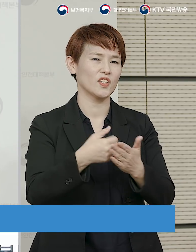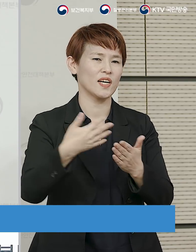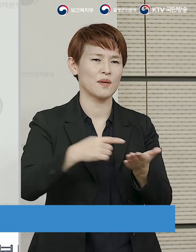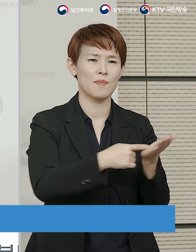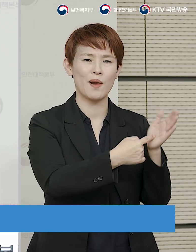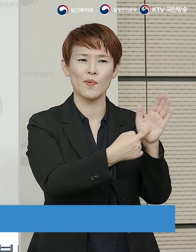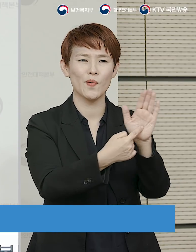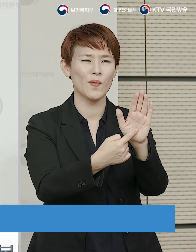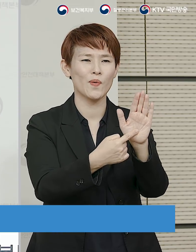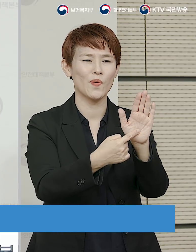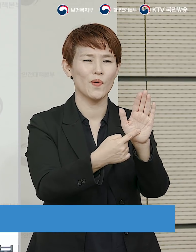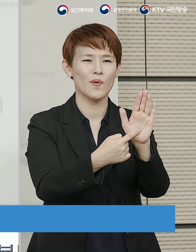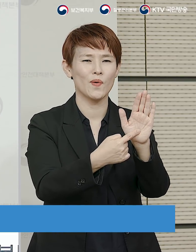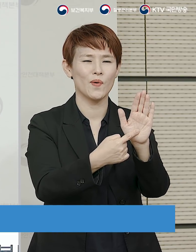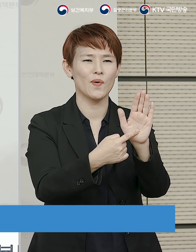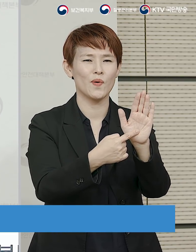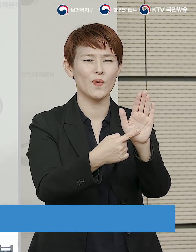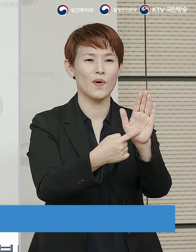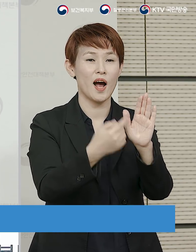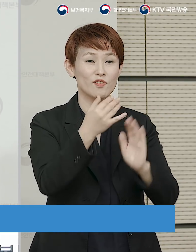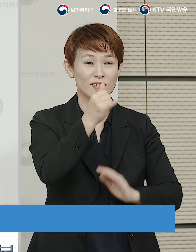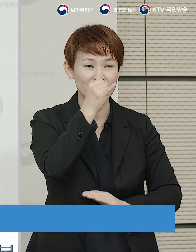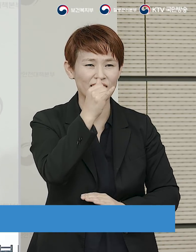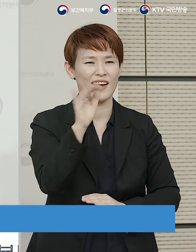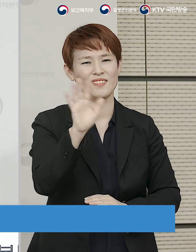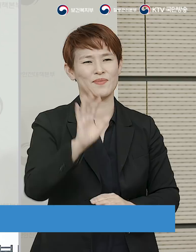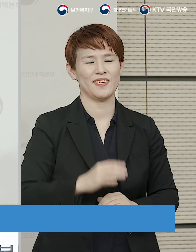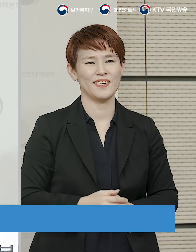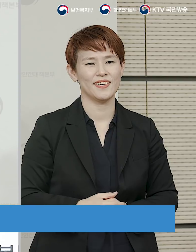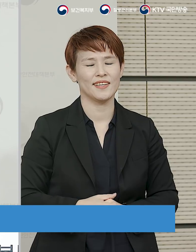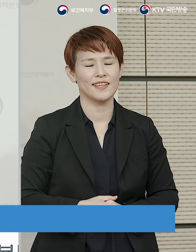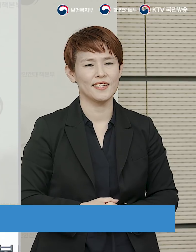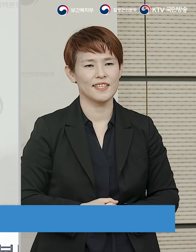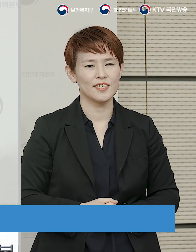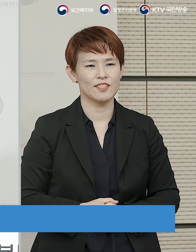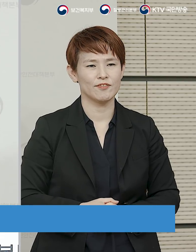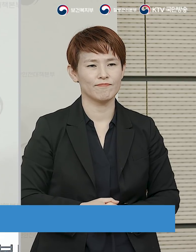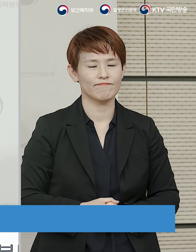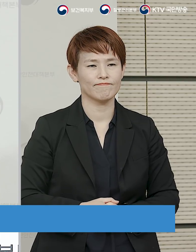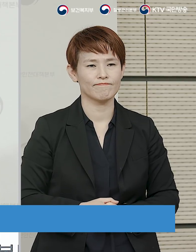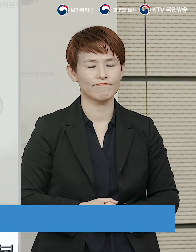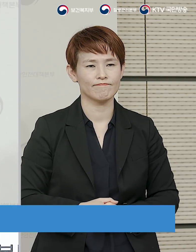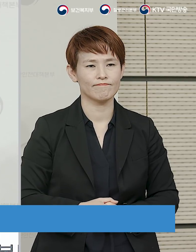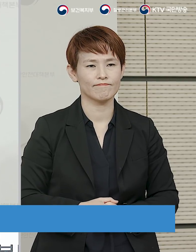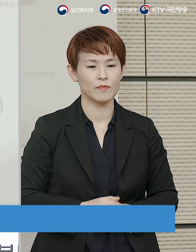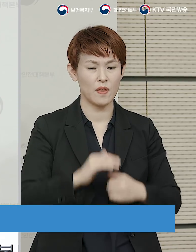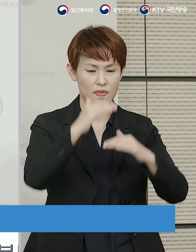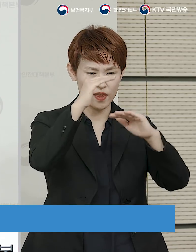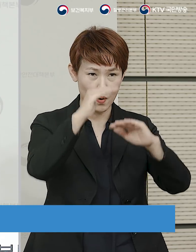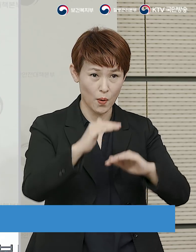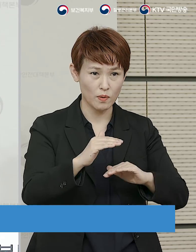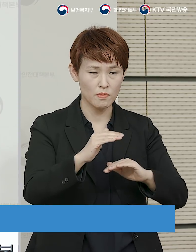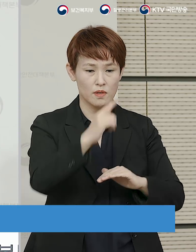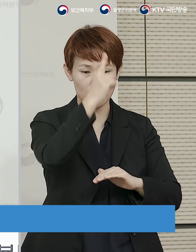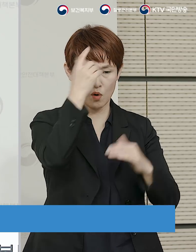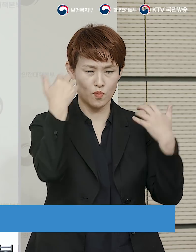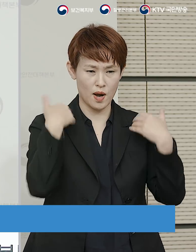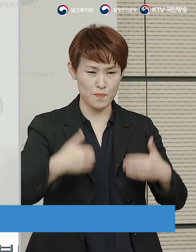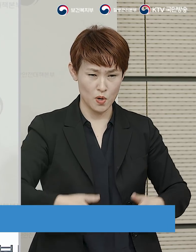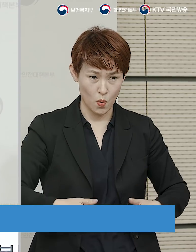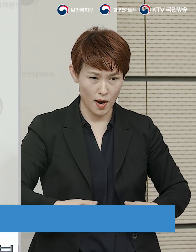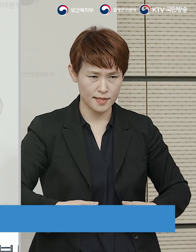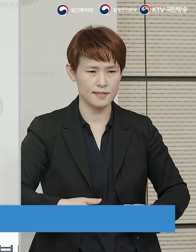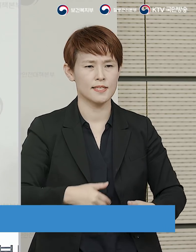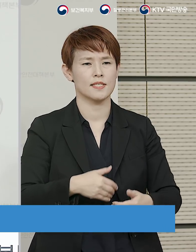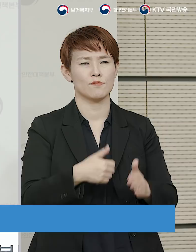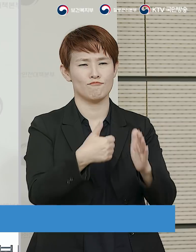발표할 수 있을 만한 수준으로 협의가 진행되지 않았습니다만 저희들 최대한 이 부분에 있어서도